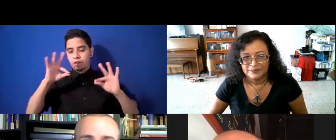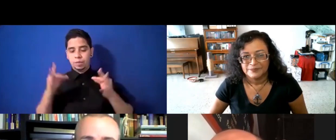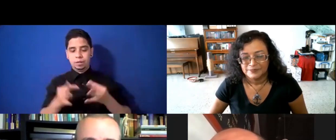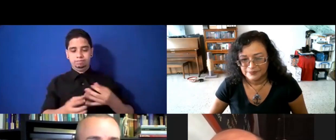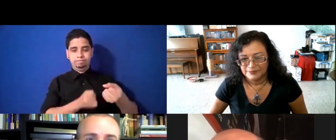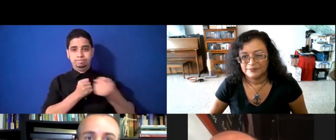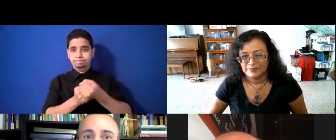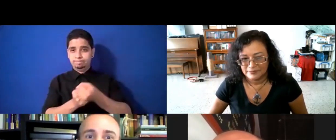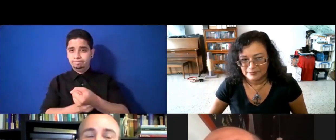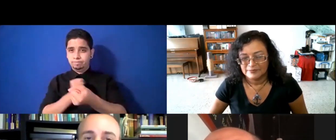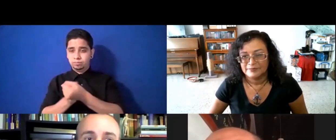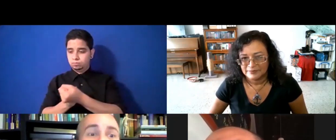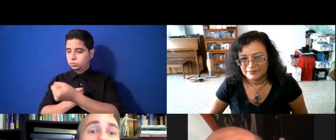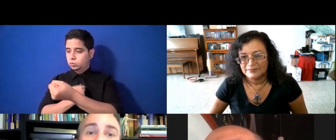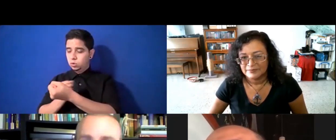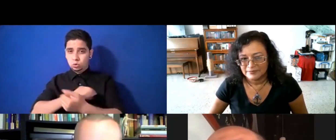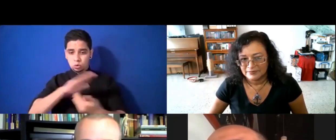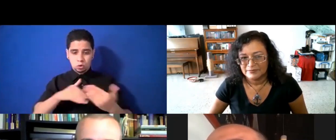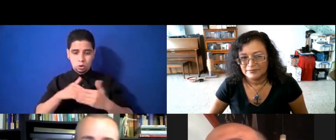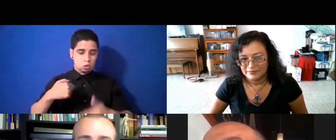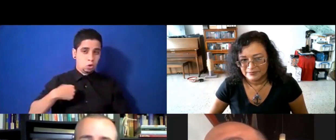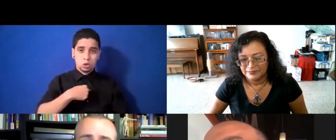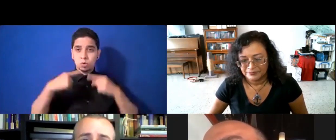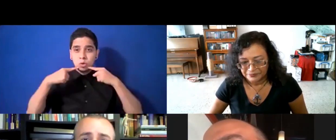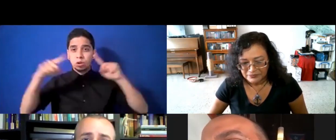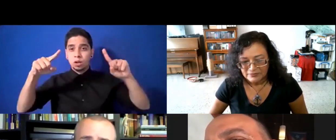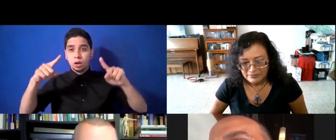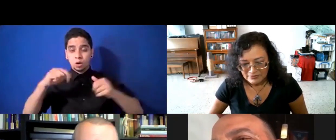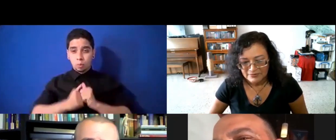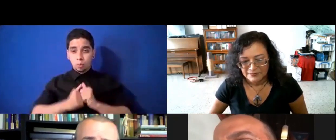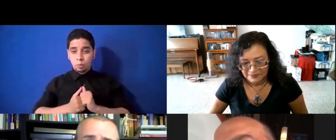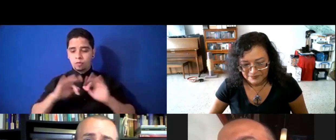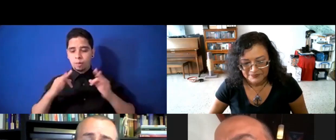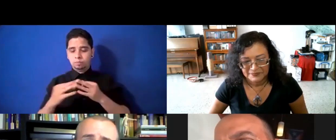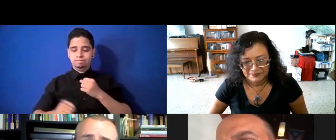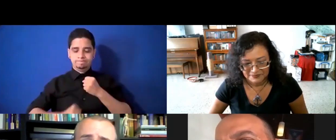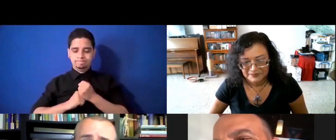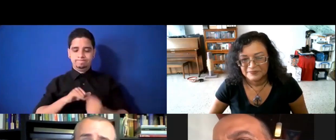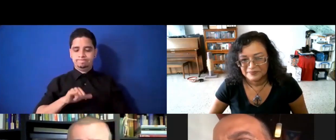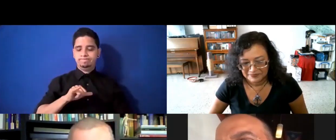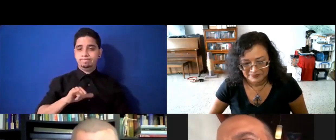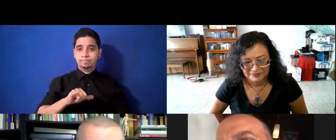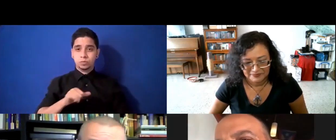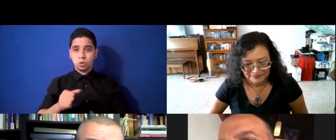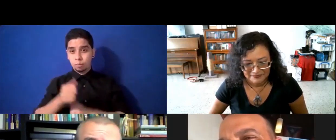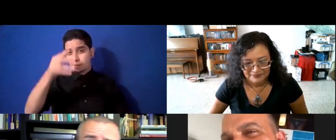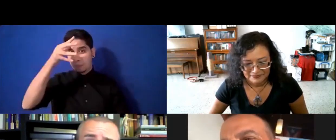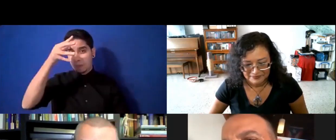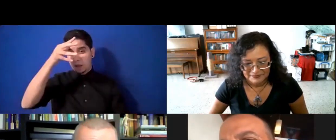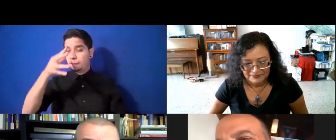nosotros, es de acuerdo, el apoyo, que nos hemos tenido, con nuestra familia, con nuestros padres, que casualmente, Fran, mi papá me